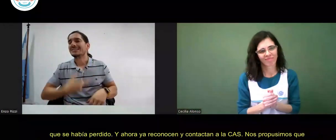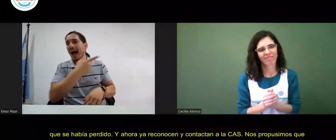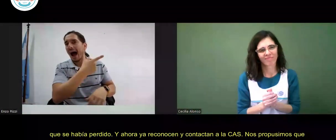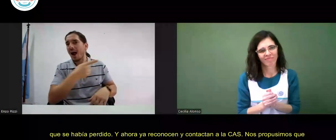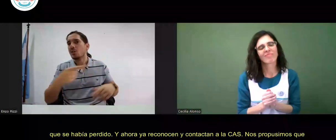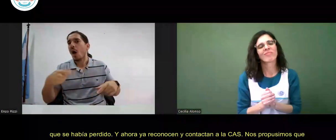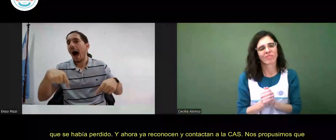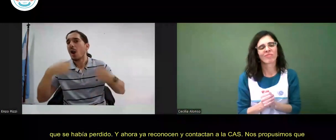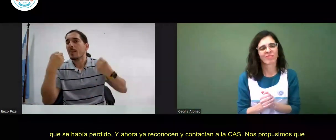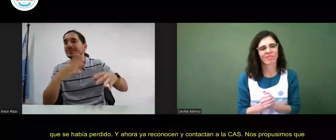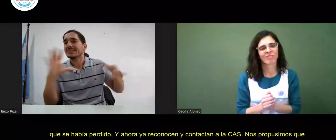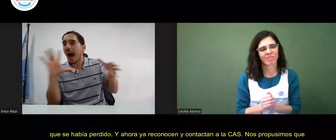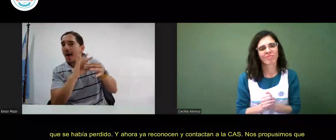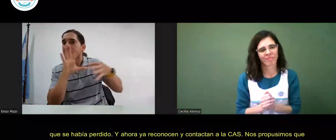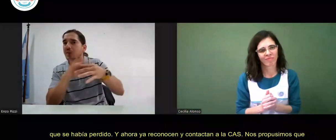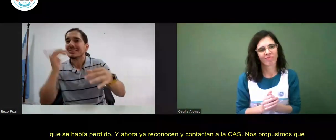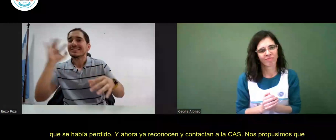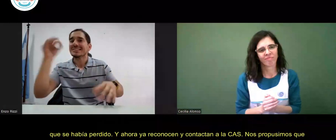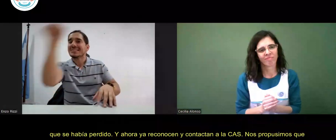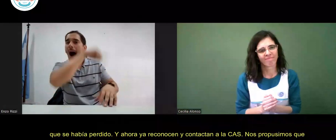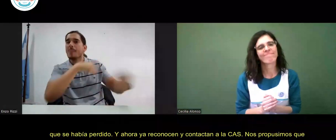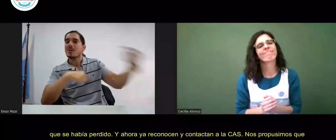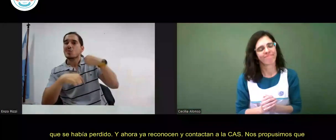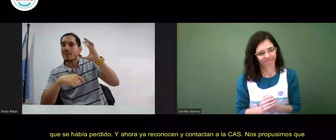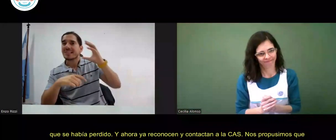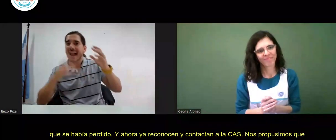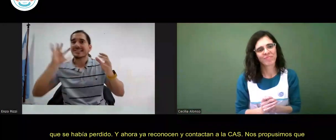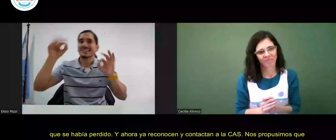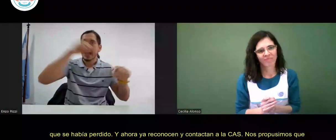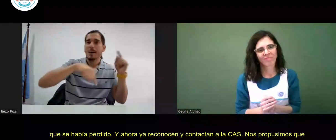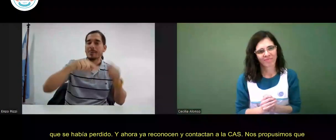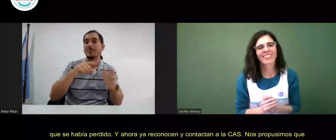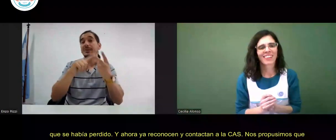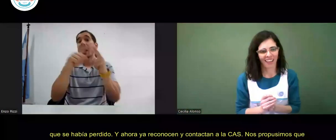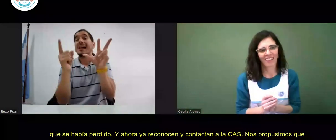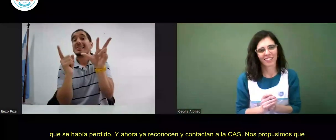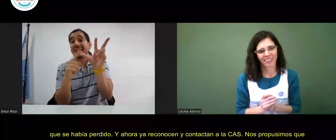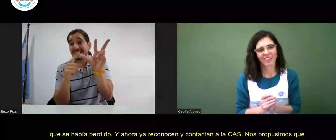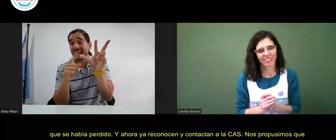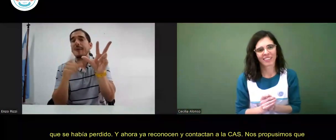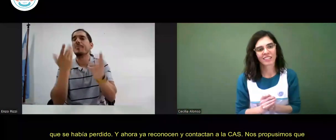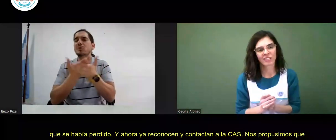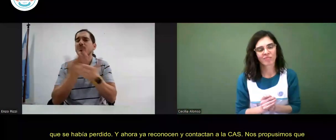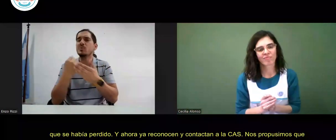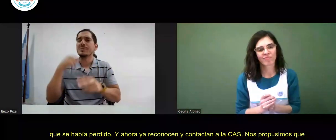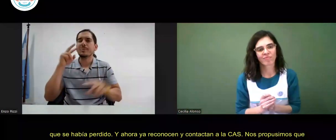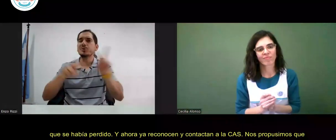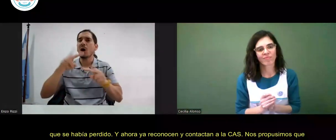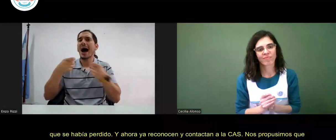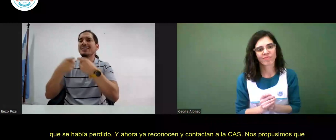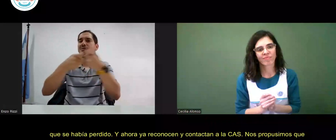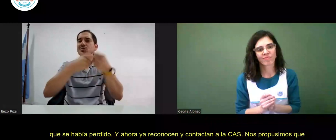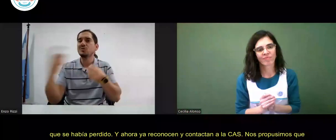perdido. Y ahora ya reconocen y contactan a la CAS. nos propusimos que se sumen más